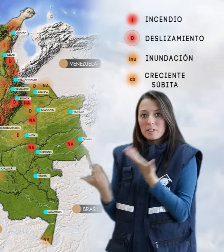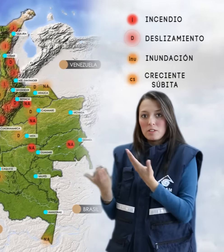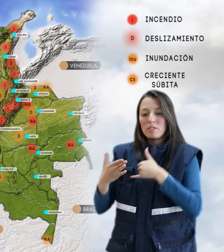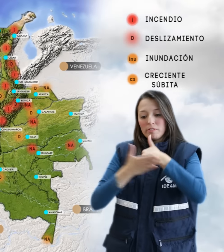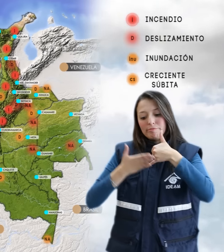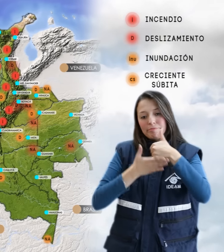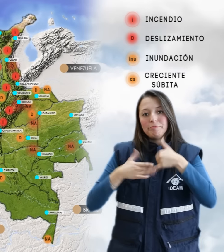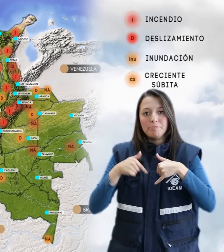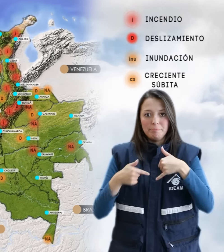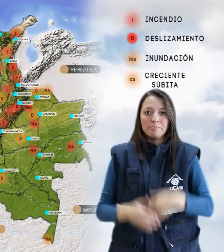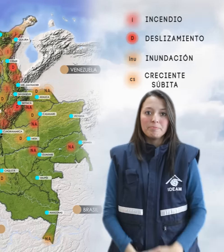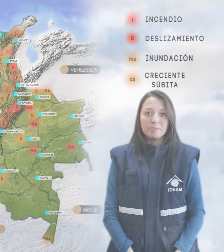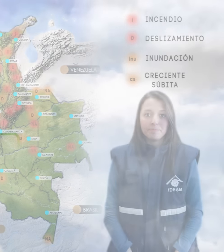de Leticia.